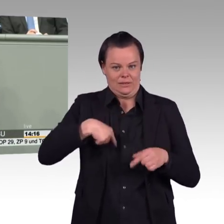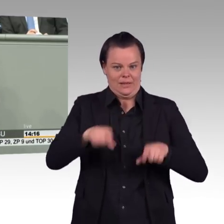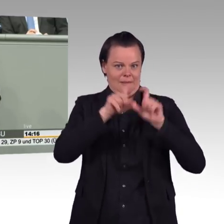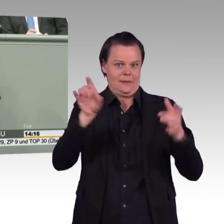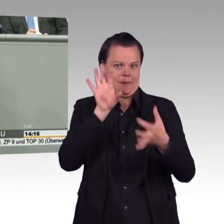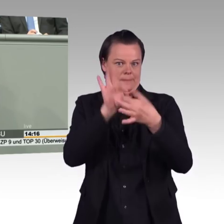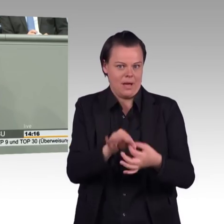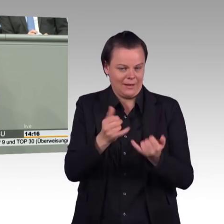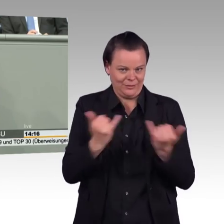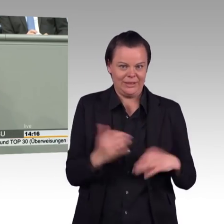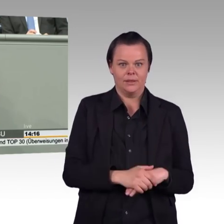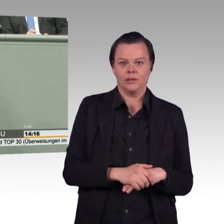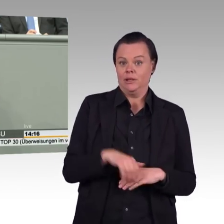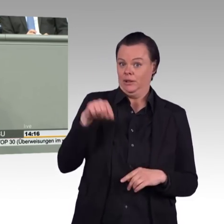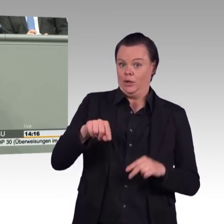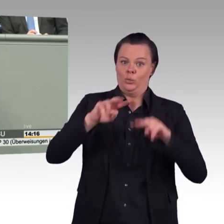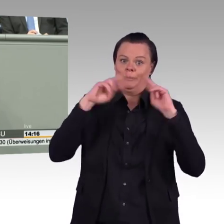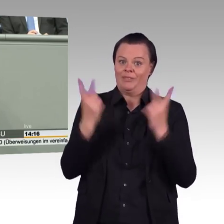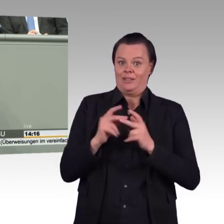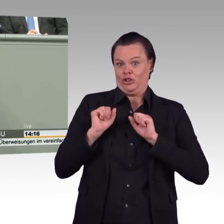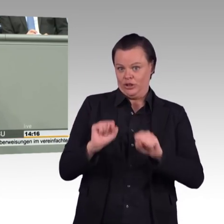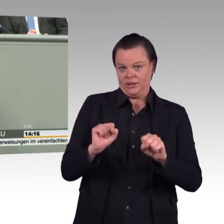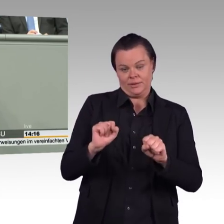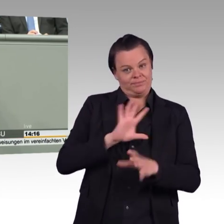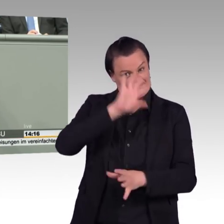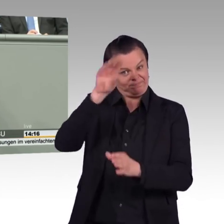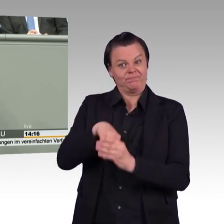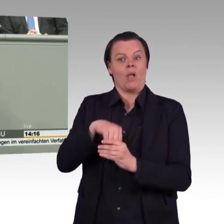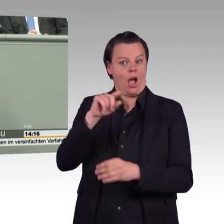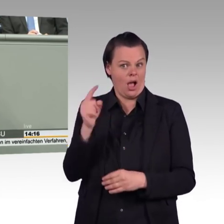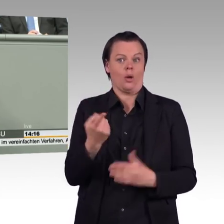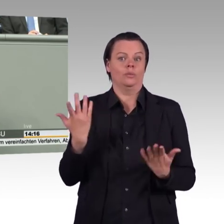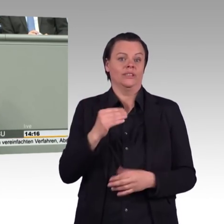die wir ja morgen in der Aktuellen Stunde hier noch debattieren werden. Schönen Dank für Ihre Aufmerksamkeit.